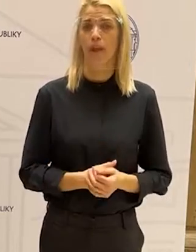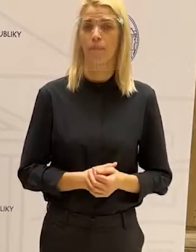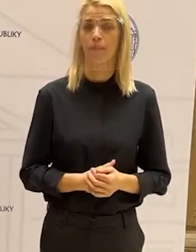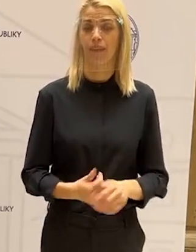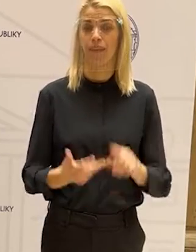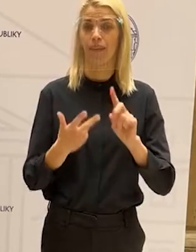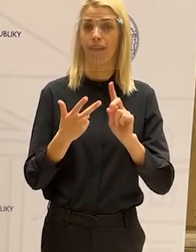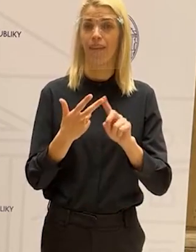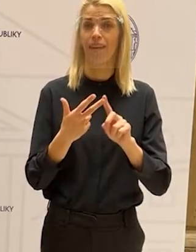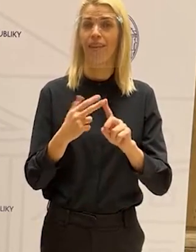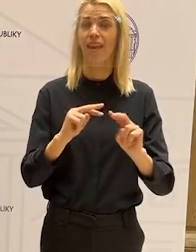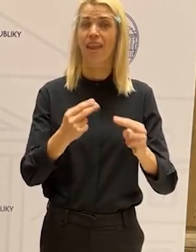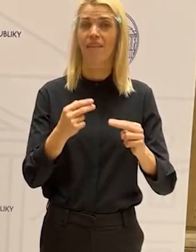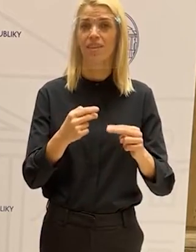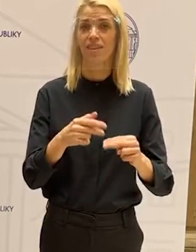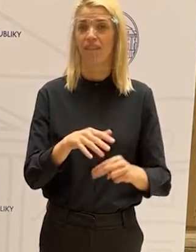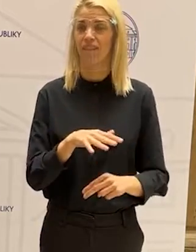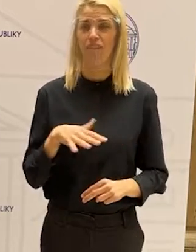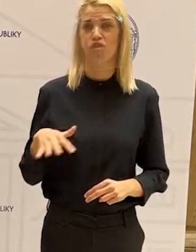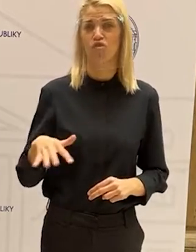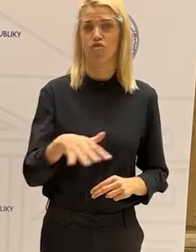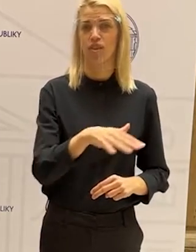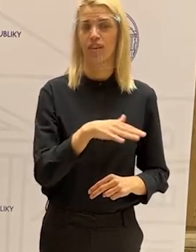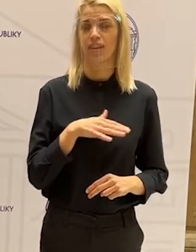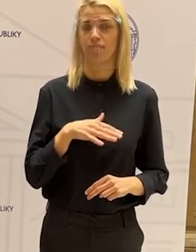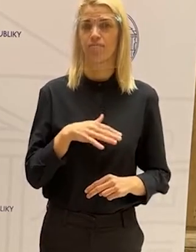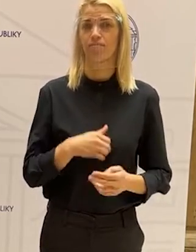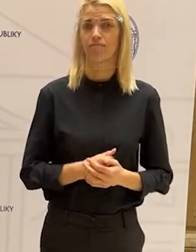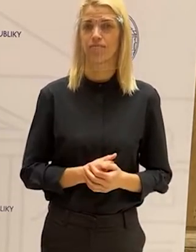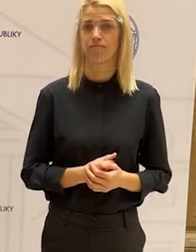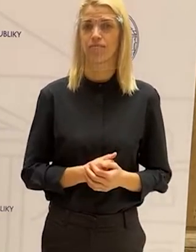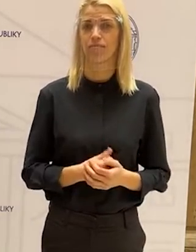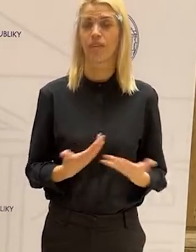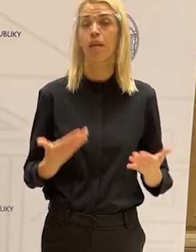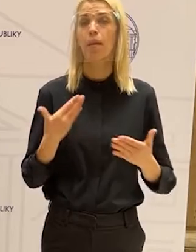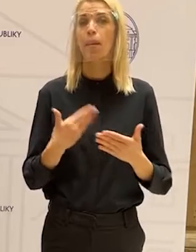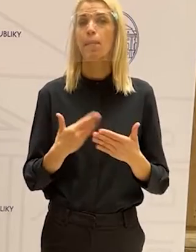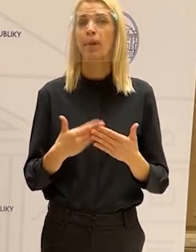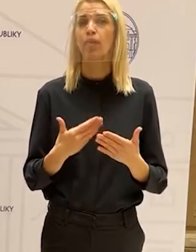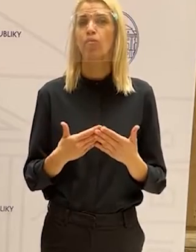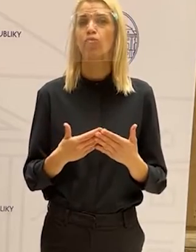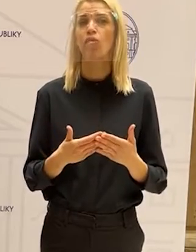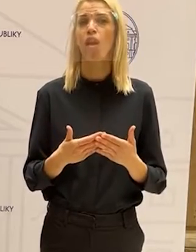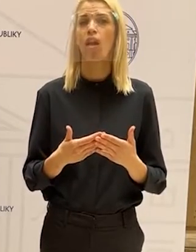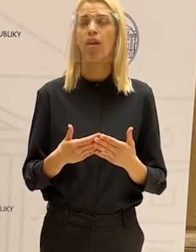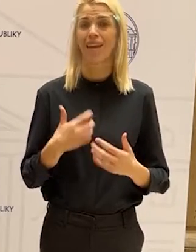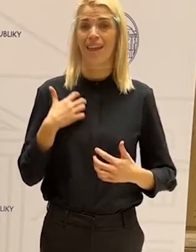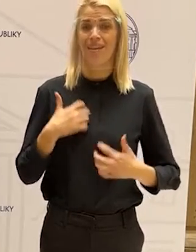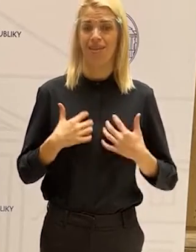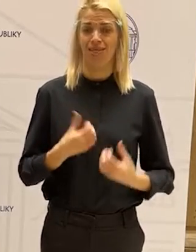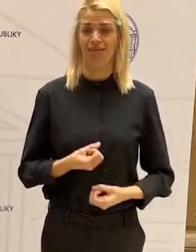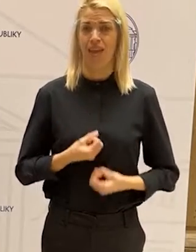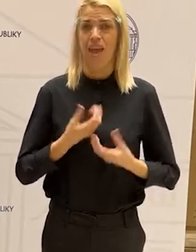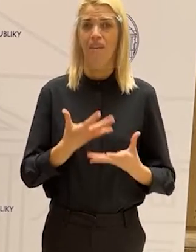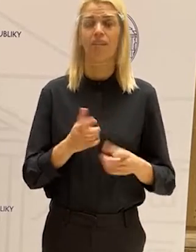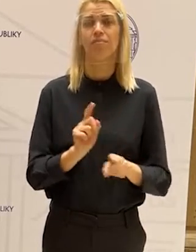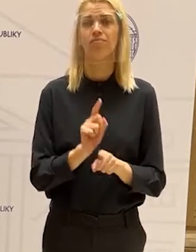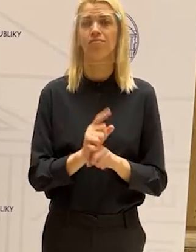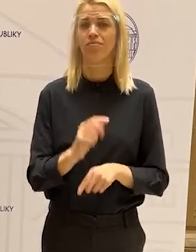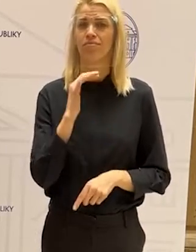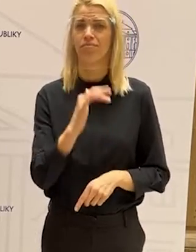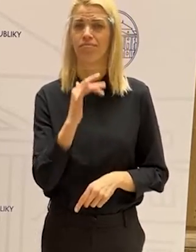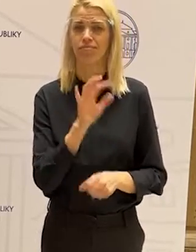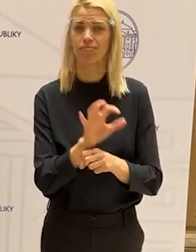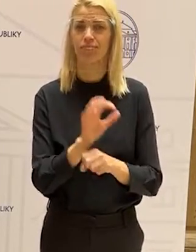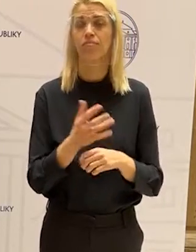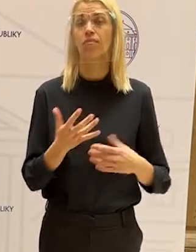Treťa výzva je k nám všetkým, pretože akýkoľvek prejav hnevu, aj keď verbálneho, aj